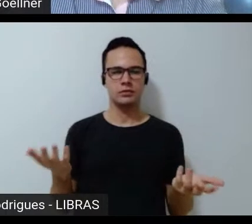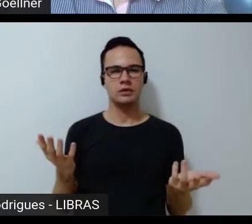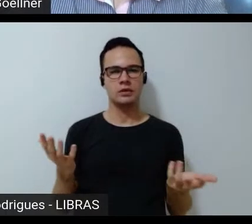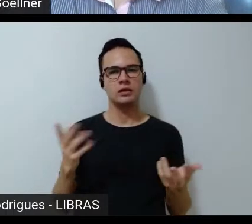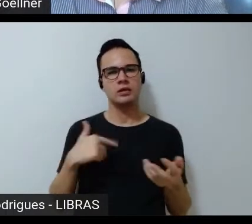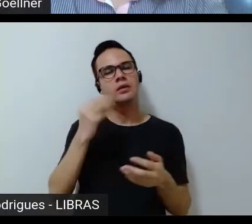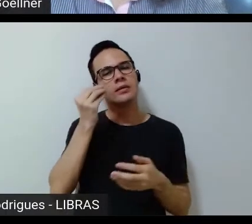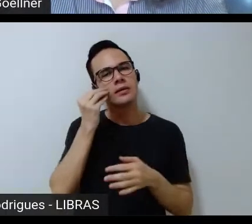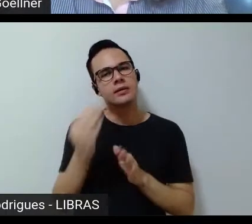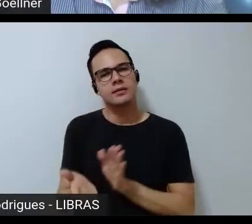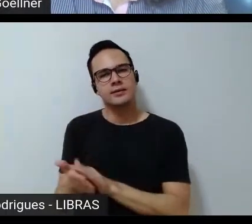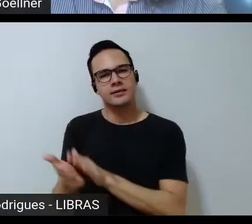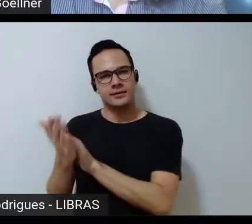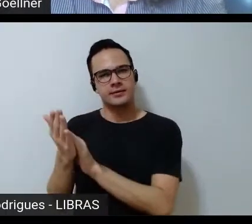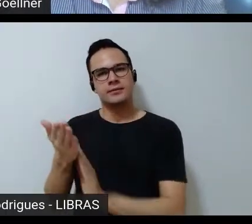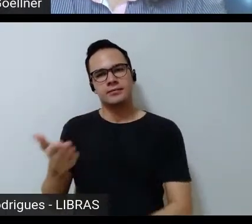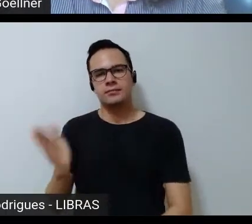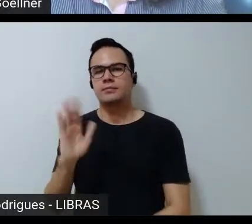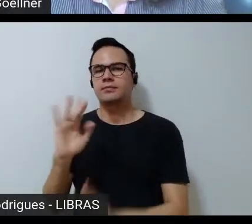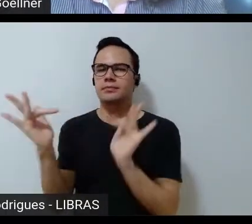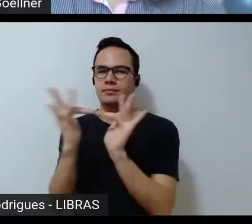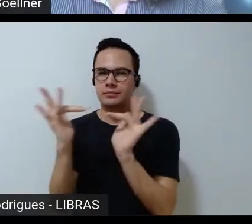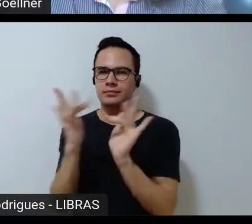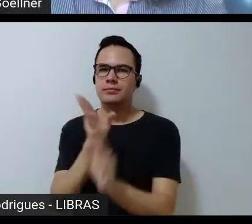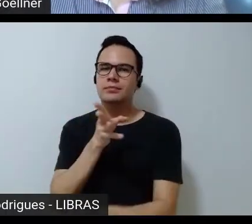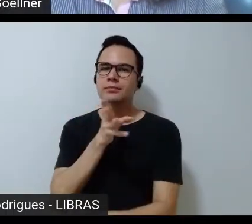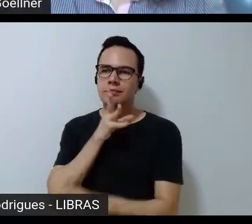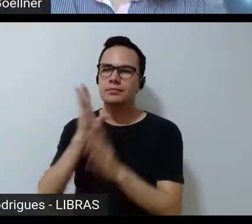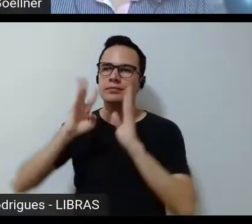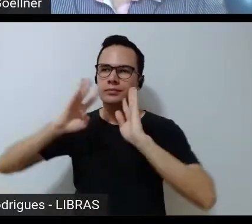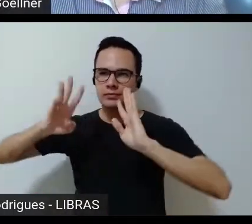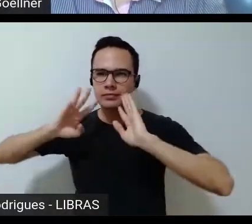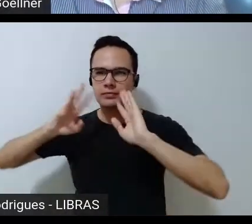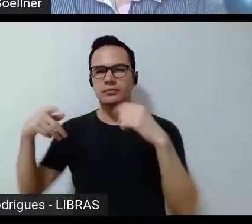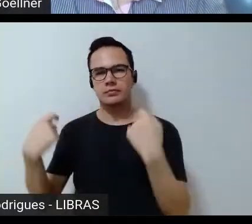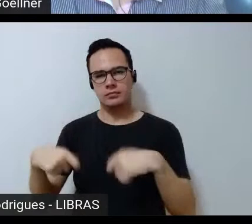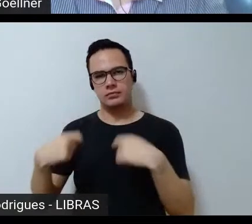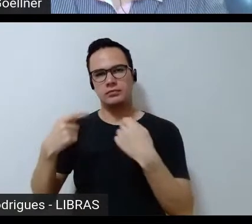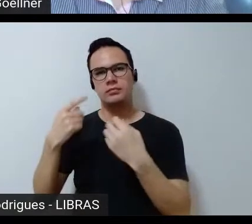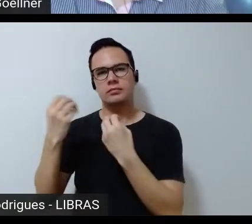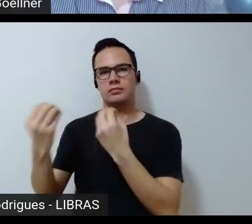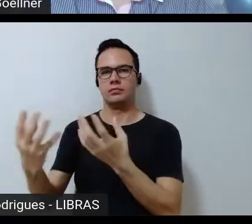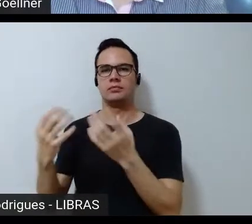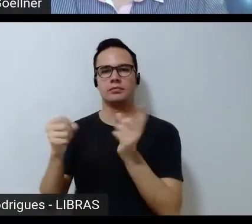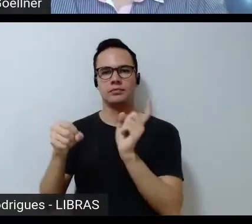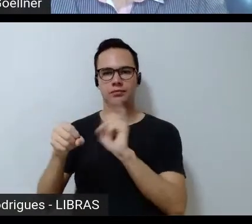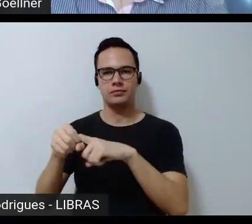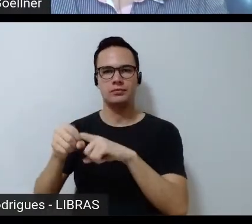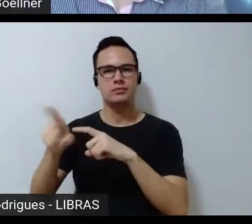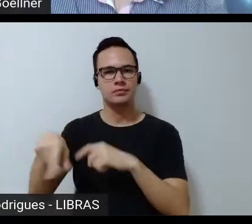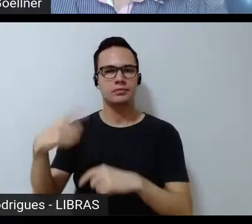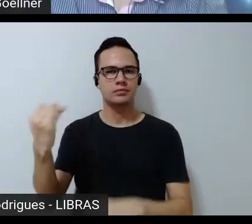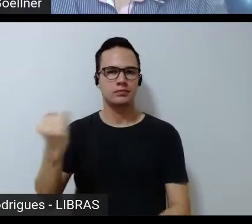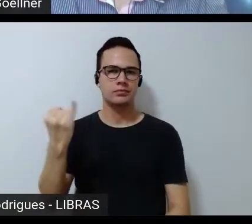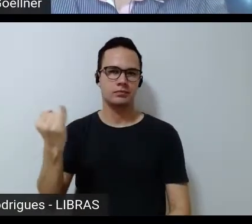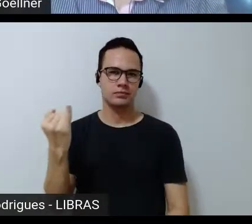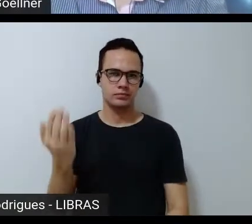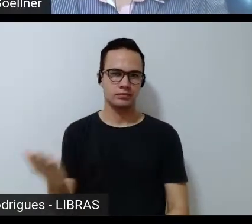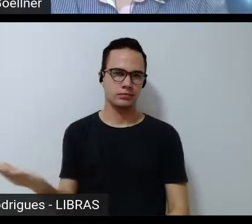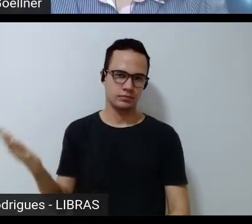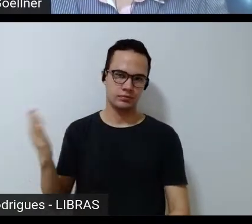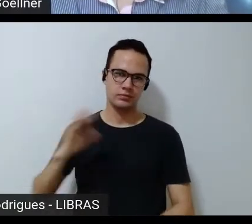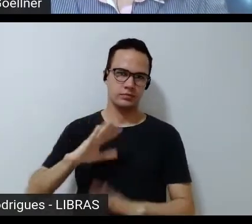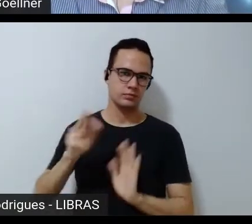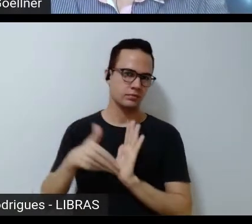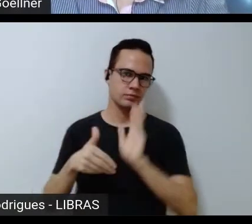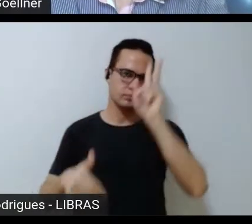homenagear aquelas que a gente teve contato que a gente ouviu a gente precisa dar um retorno no nível de importância que essas mulheres têm para toda